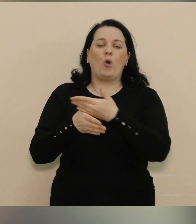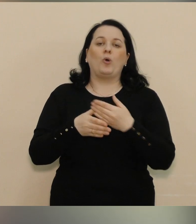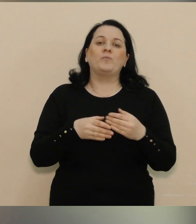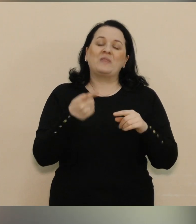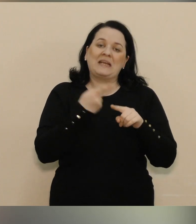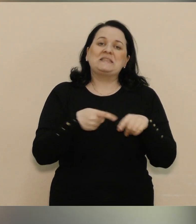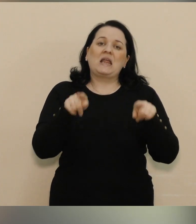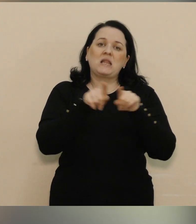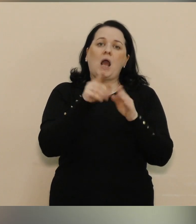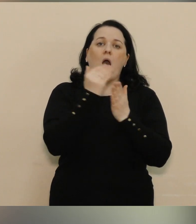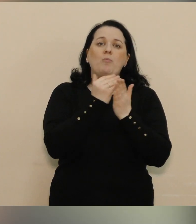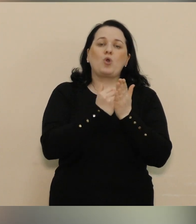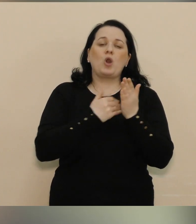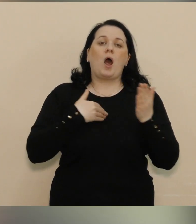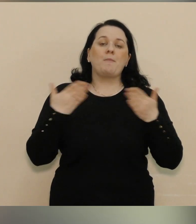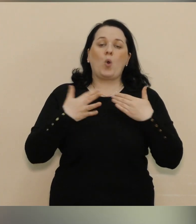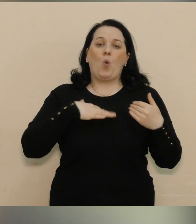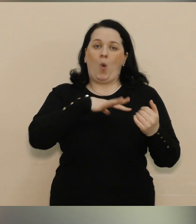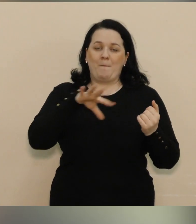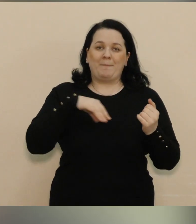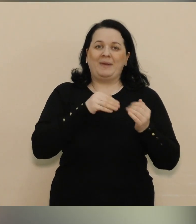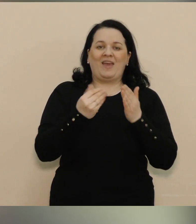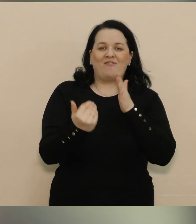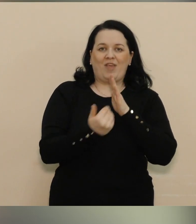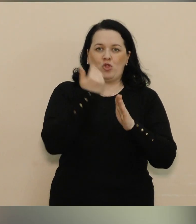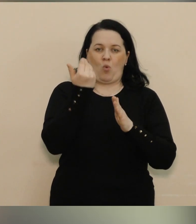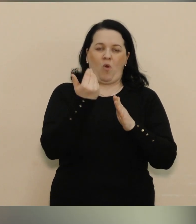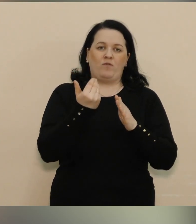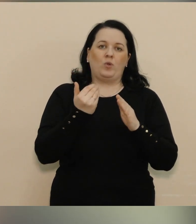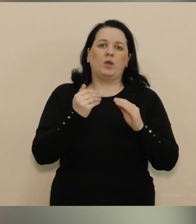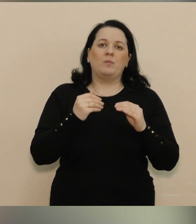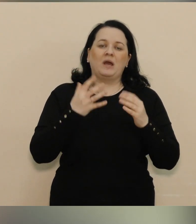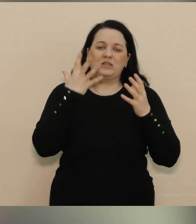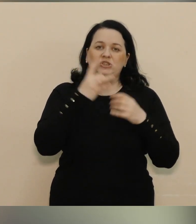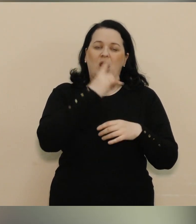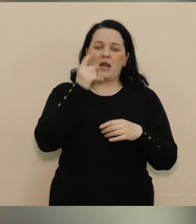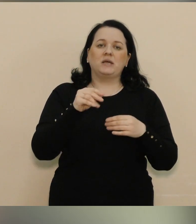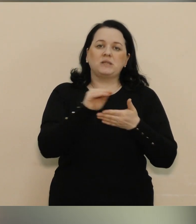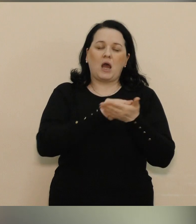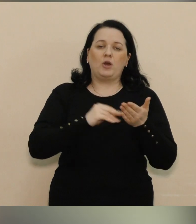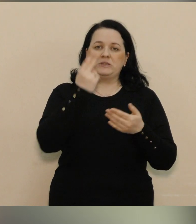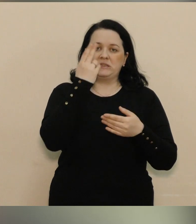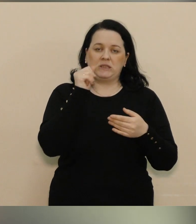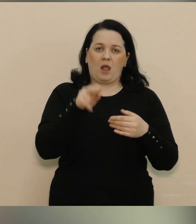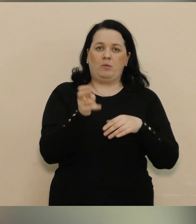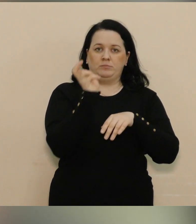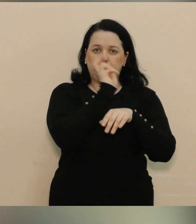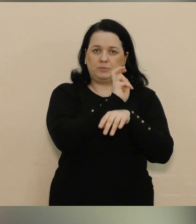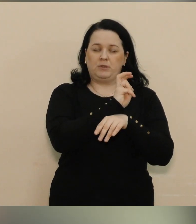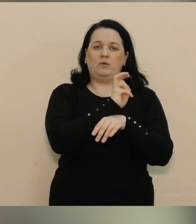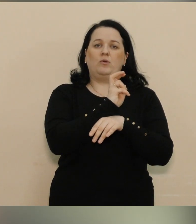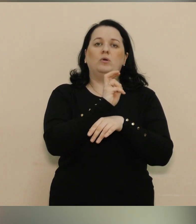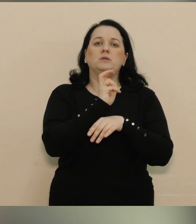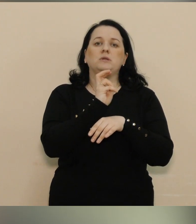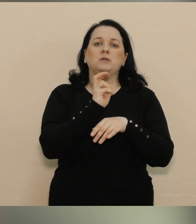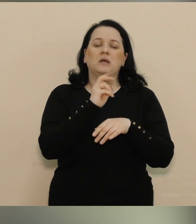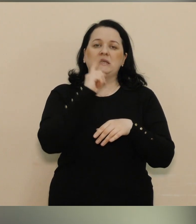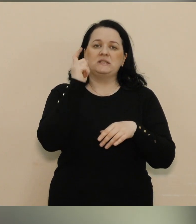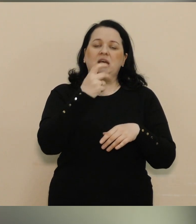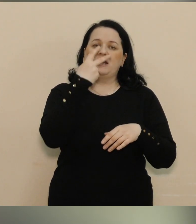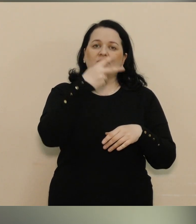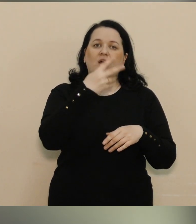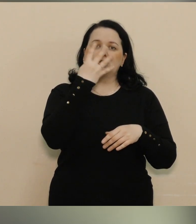Це така програма, яку ми відновлюємо. Ще раз нагадаю, кожному центрі надання адміністративних послуг. З